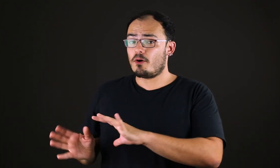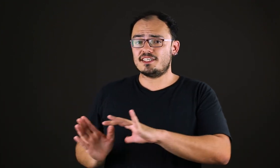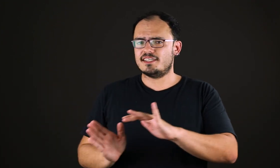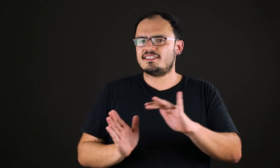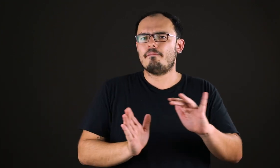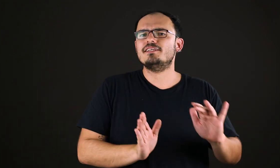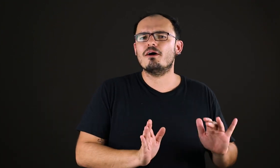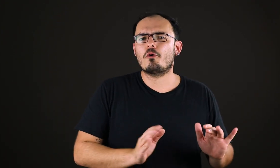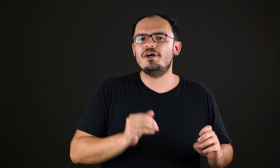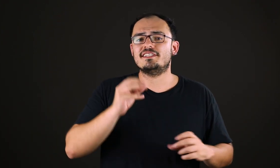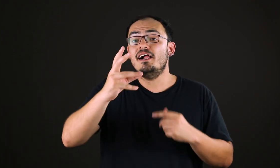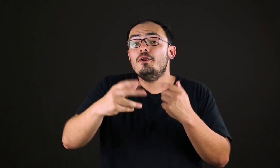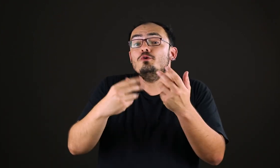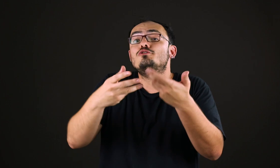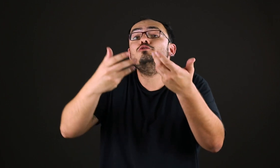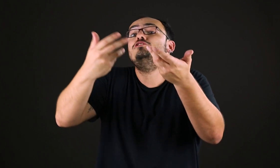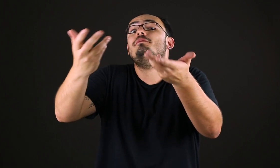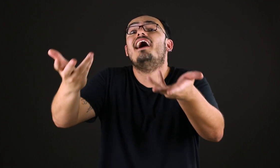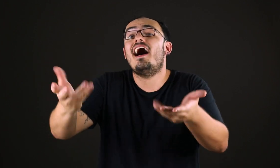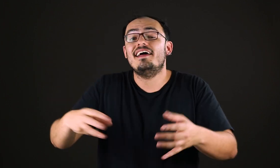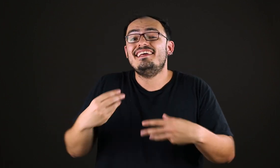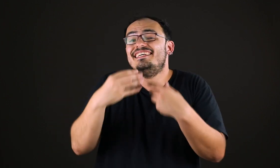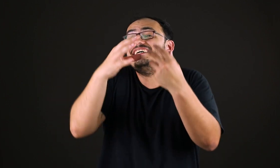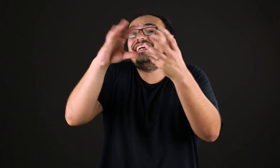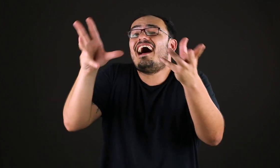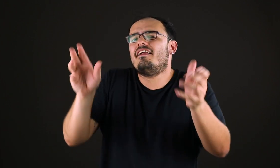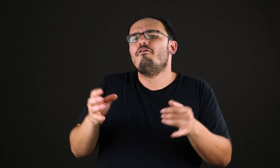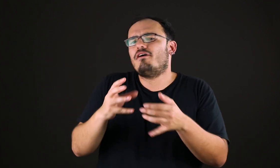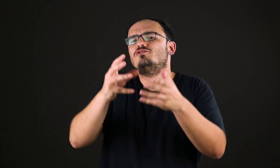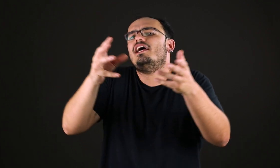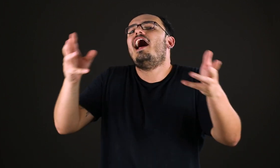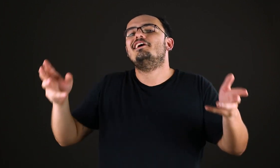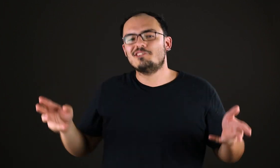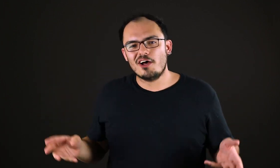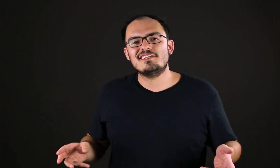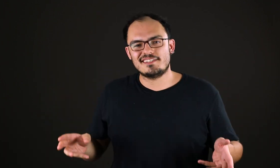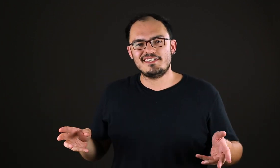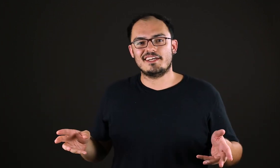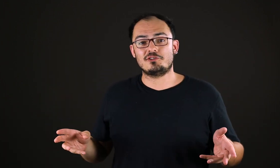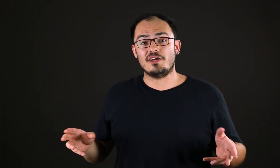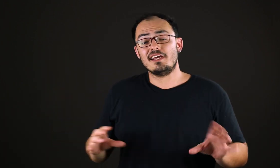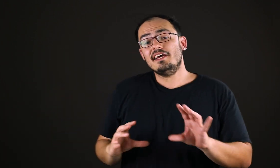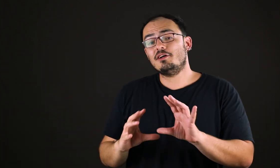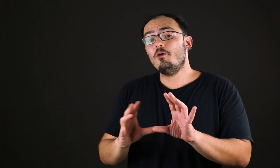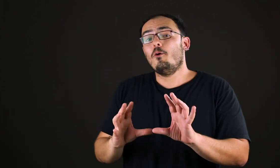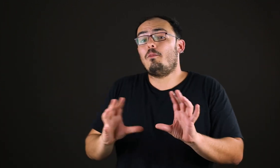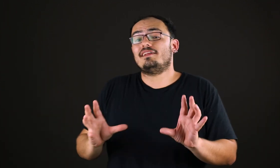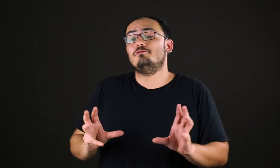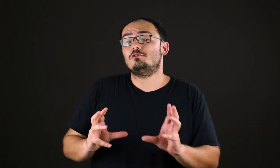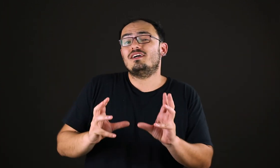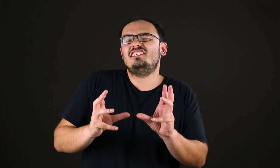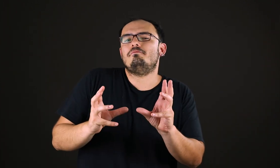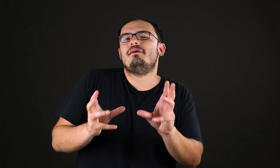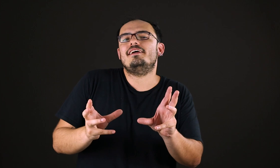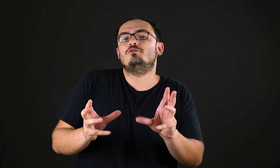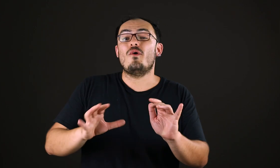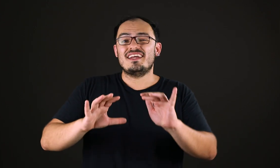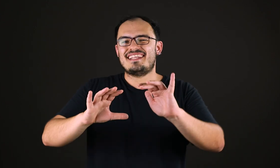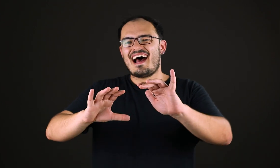pode exercer a mesma coisa. Nos ludibriar, enganar, falsear as nossas sensações. Então, o Platão tinha um grande medo da